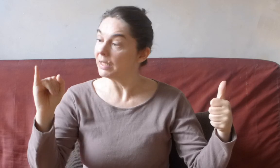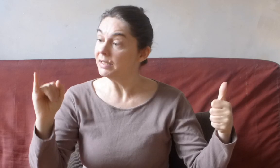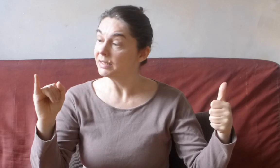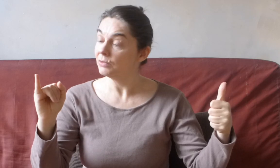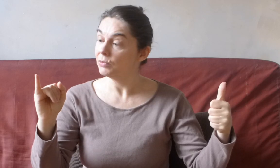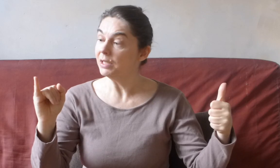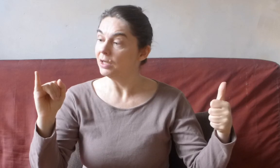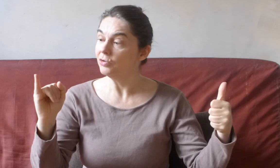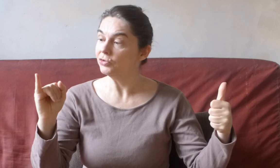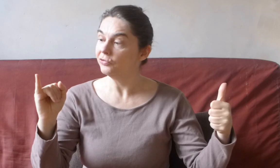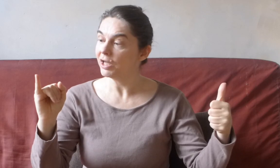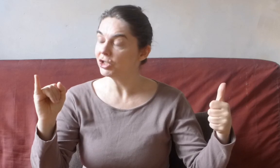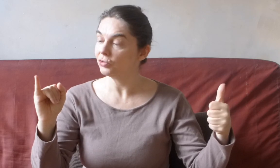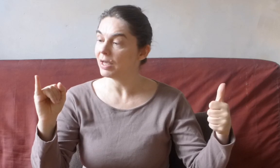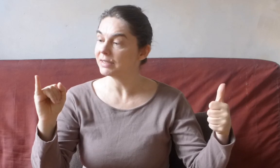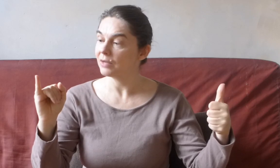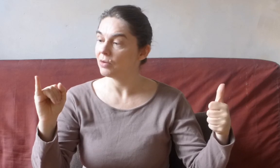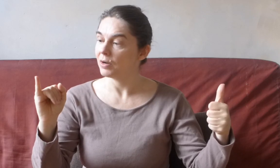Iskiwiwi lance une flèche sur Askawawa.